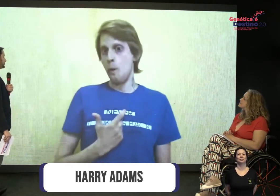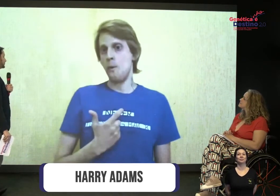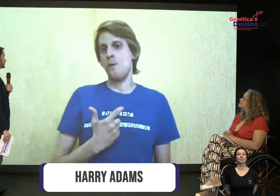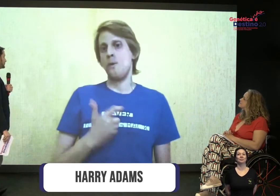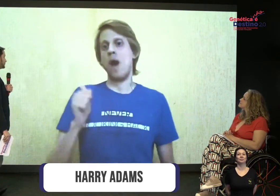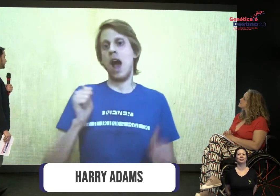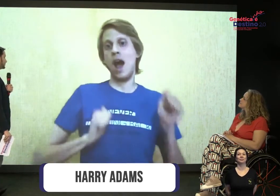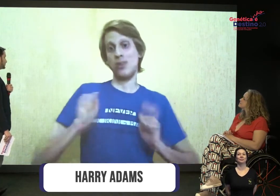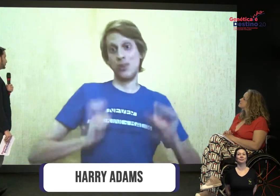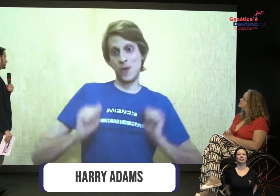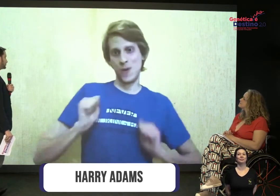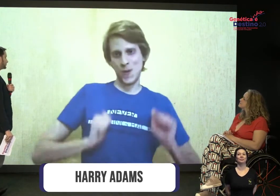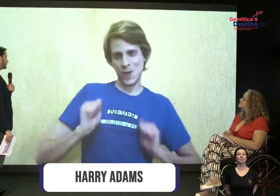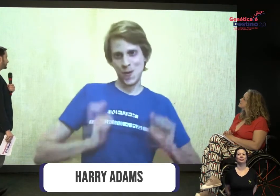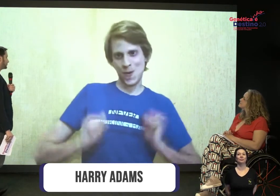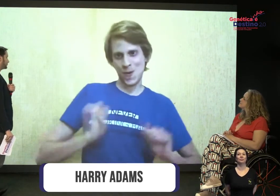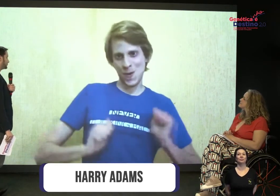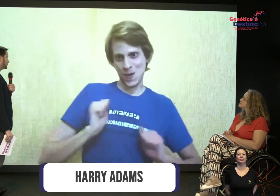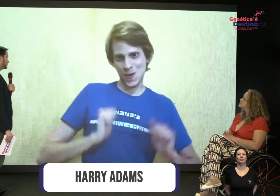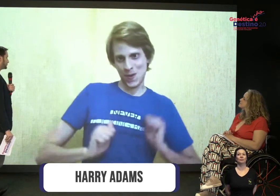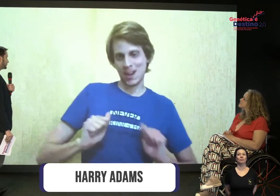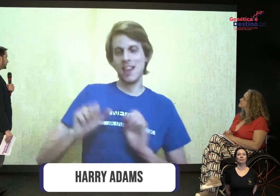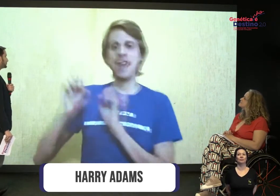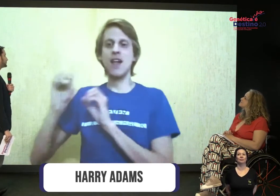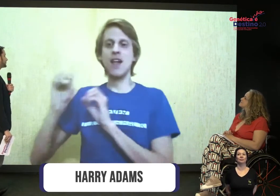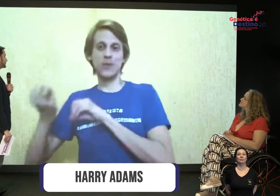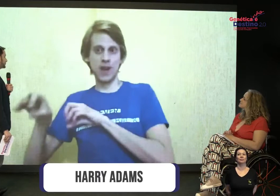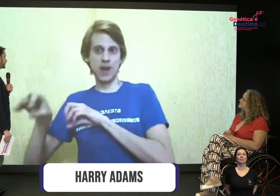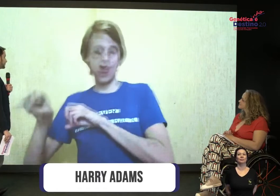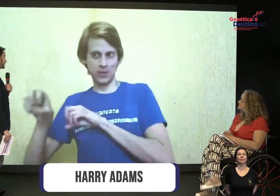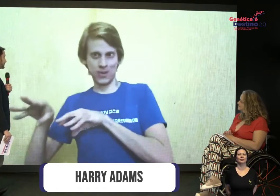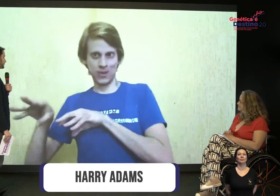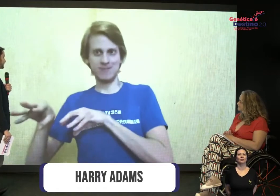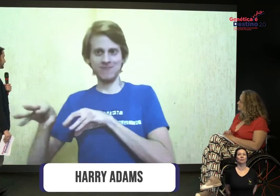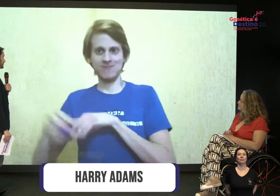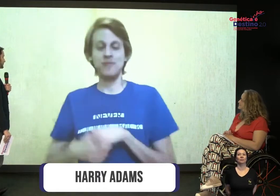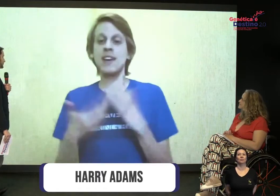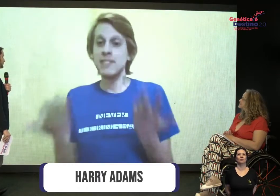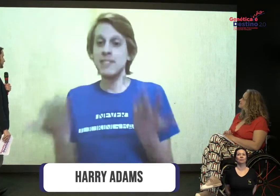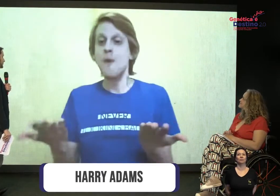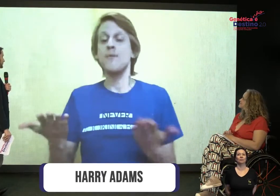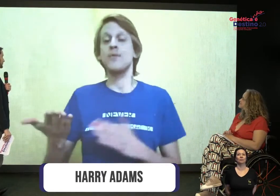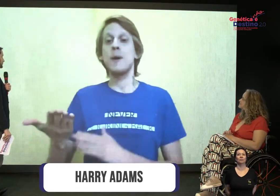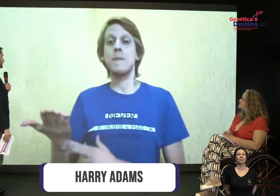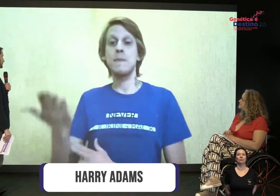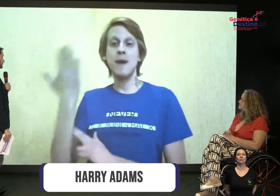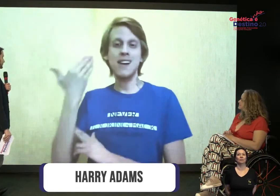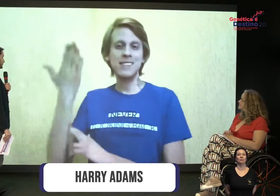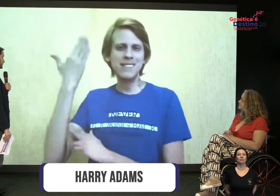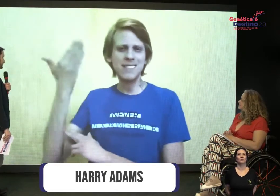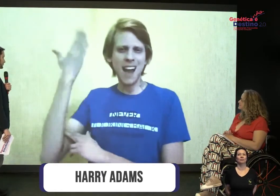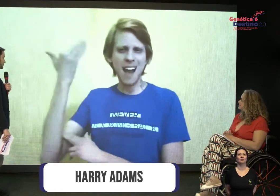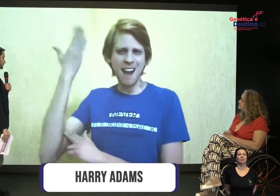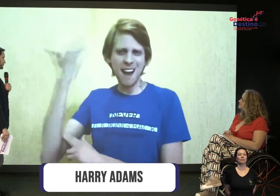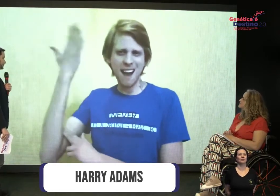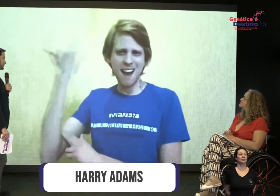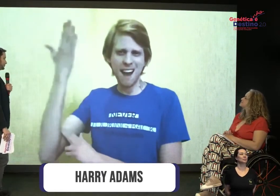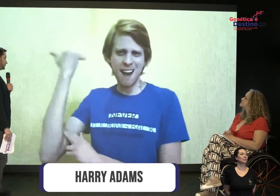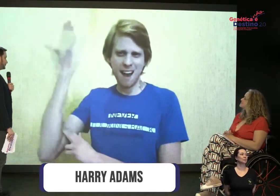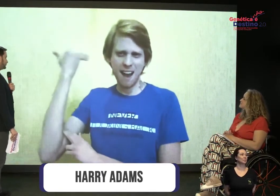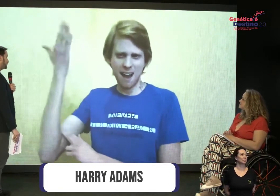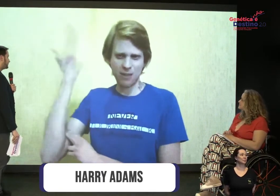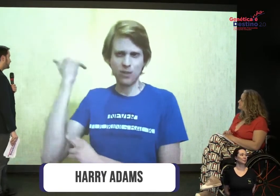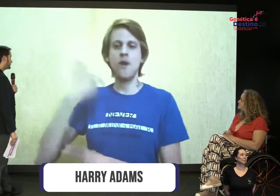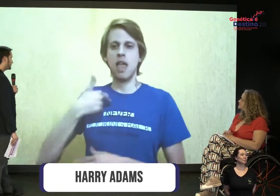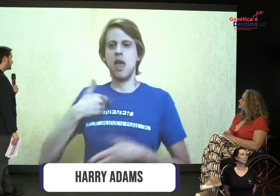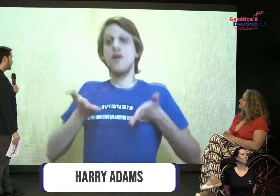Eu sou um ator. Eu ensino pessoas também, professor. No